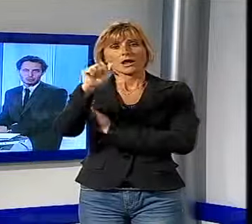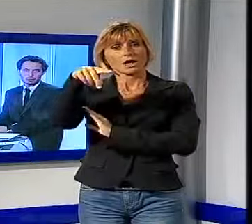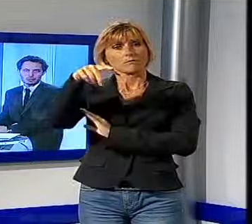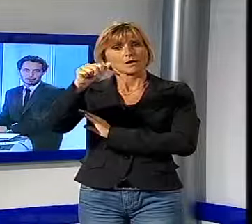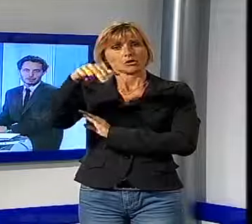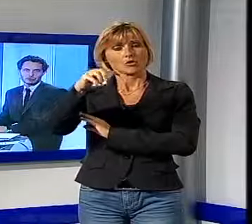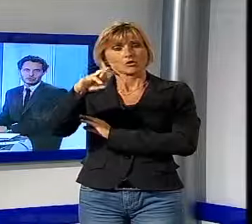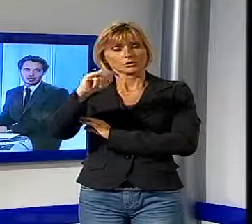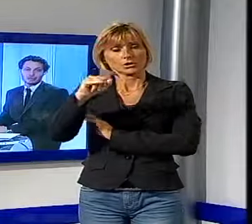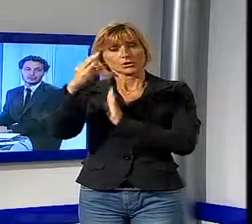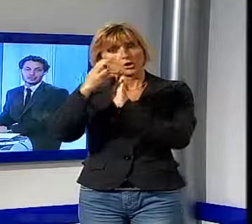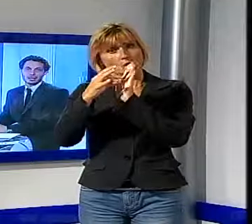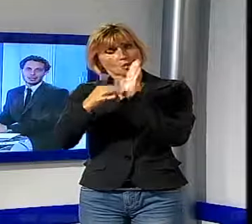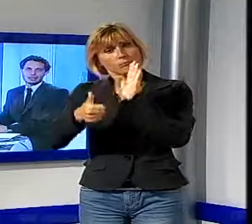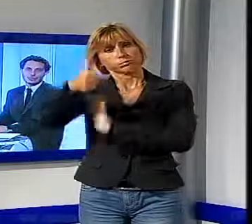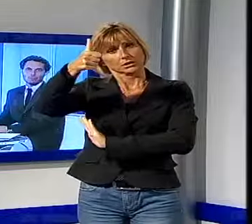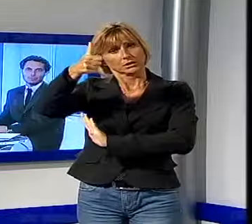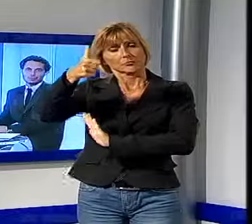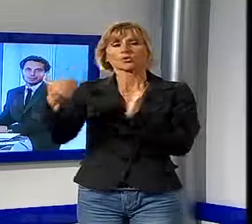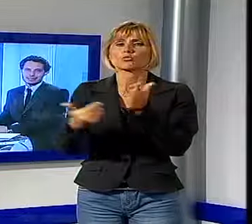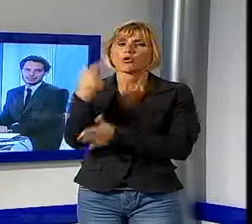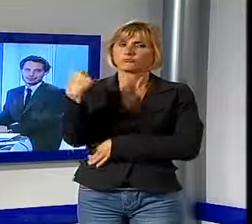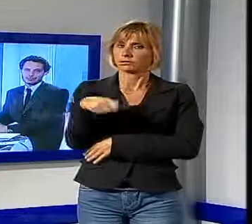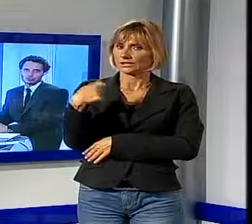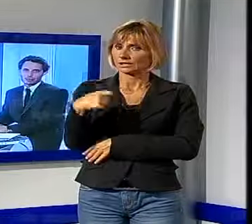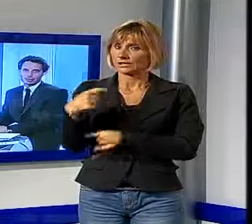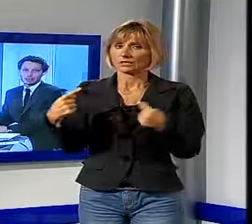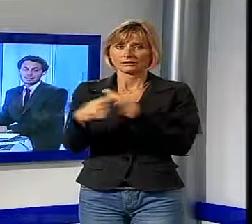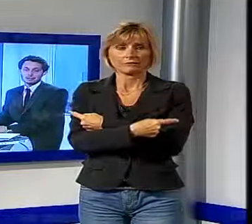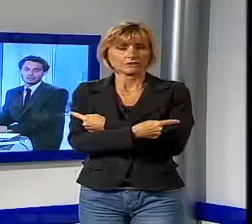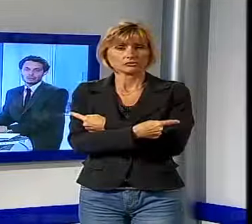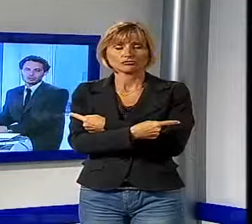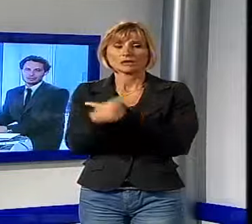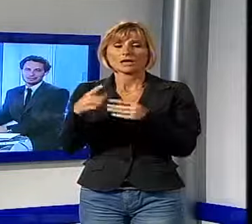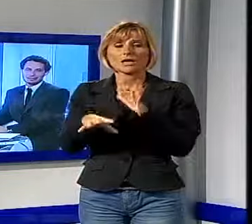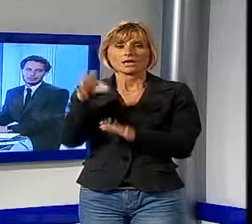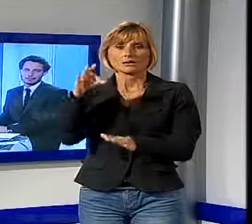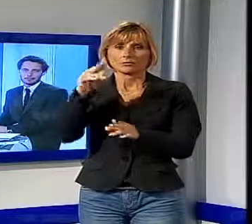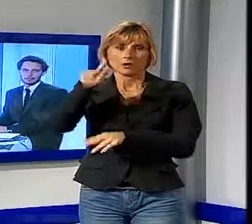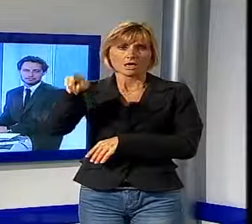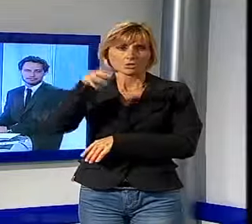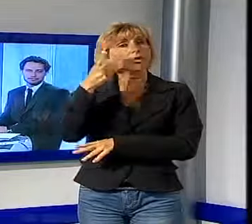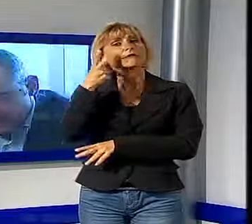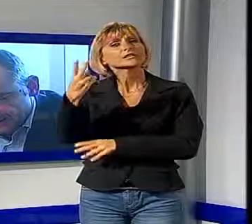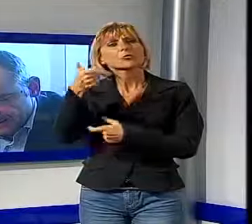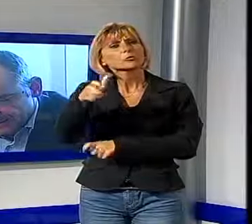del giorno, come prima cosa c'era l'elezione del nuovo presidente, ma invece l'elezione non c'è stata. Vediamo perché.